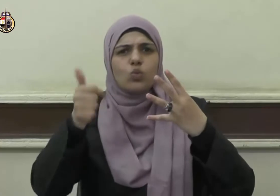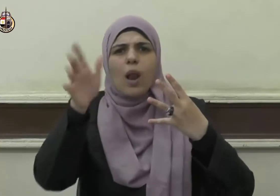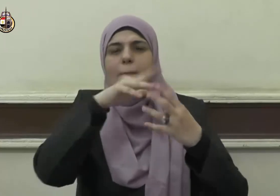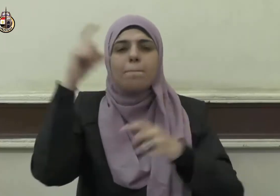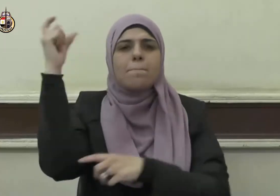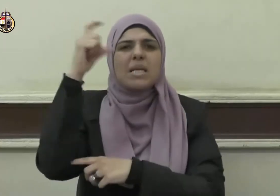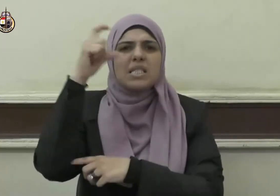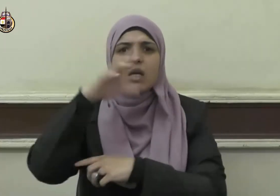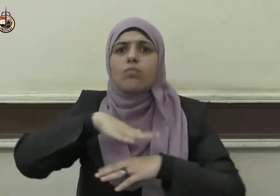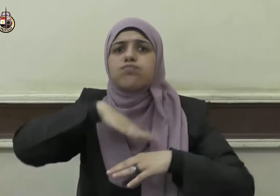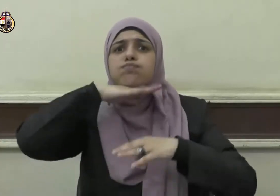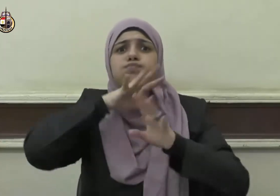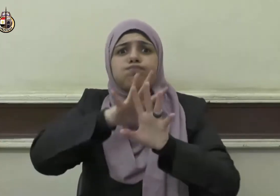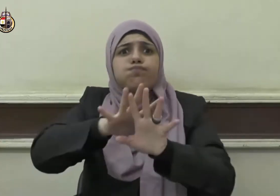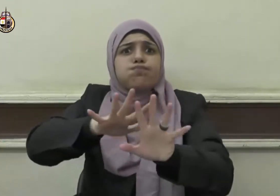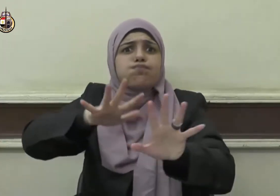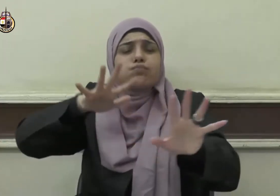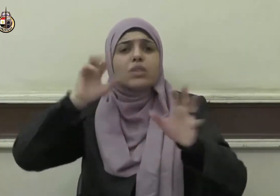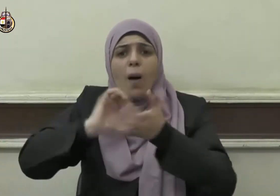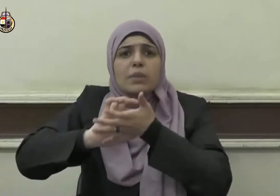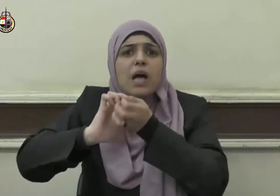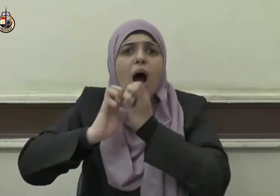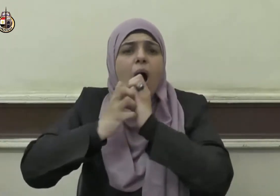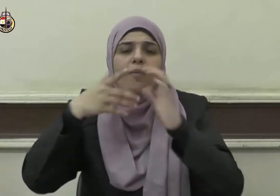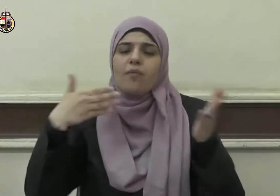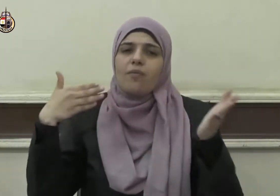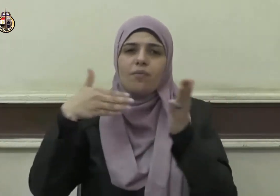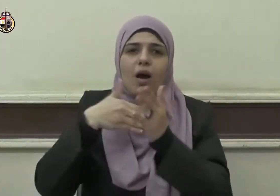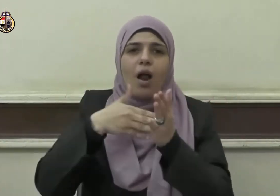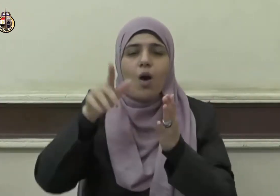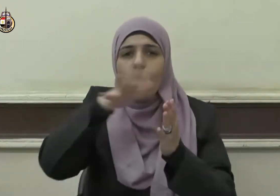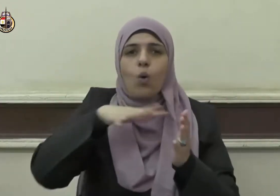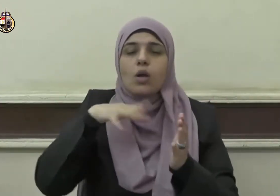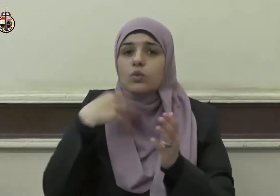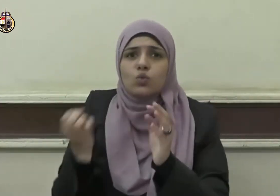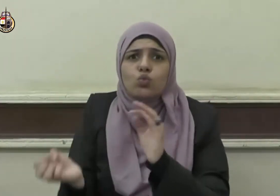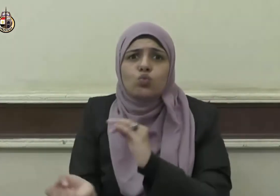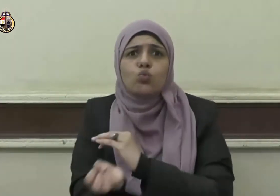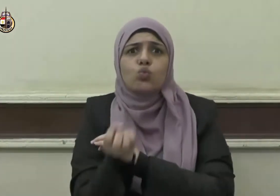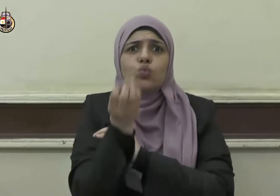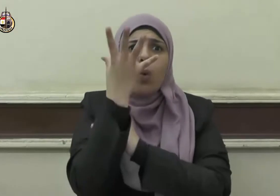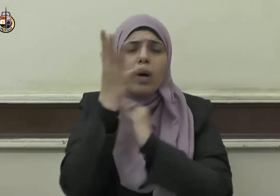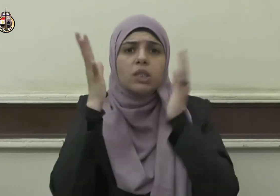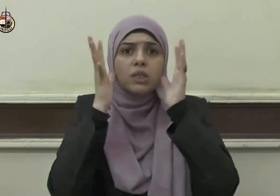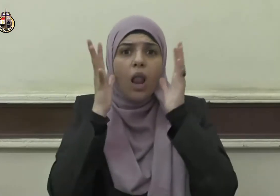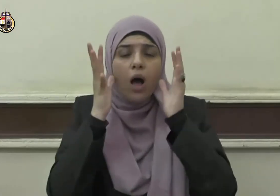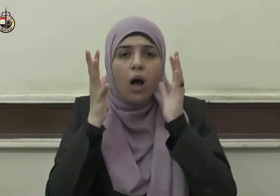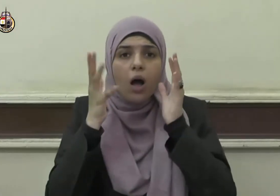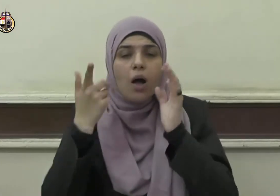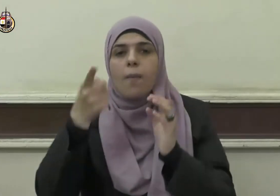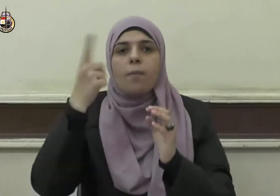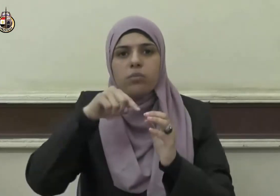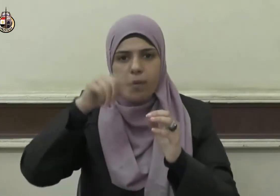أهله حتى غرك لصلاة الصهر فلما قضى الفجر